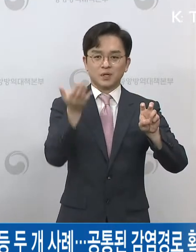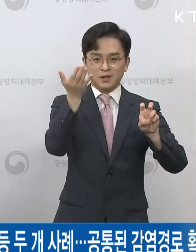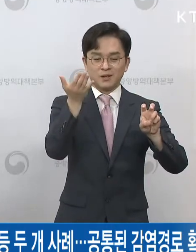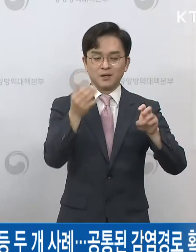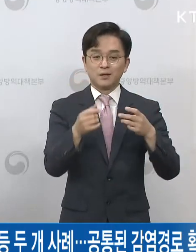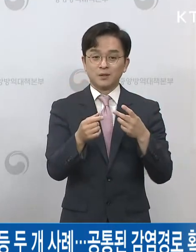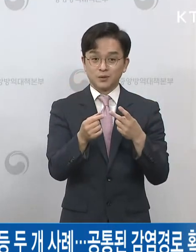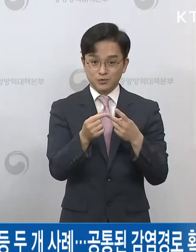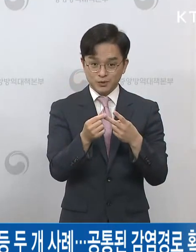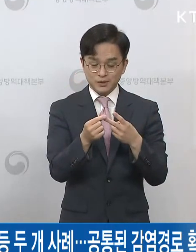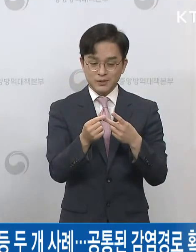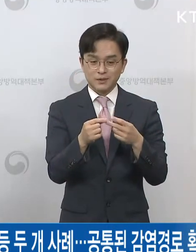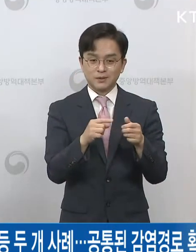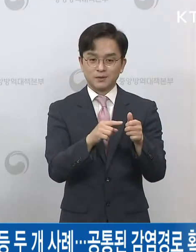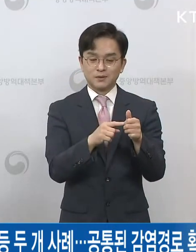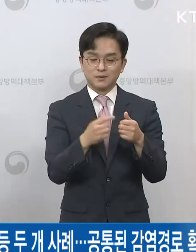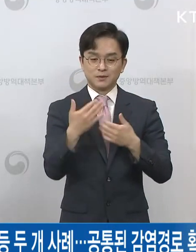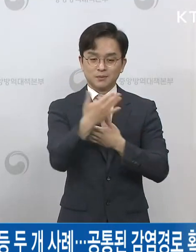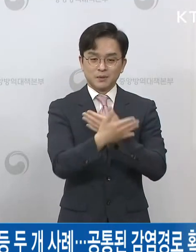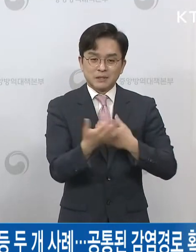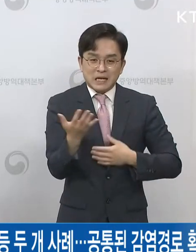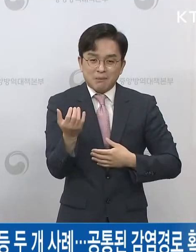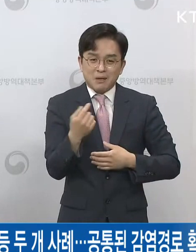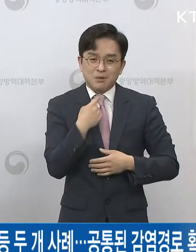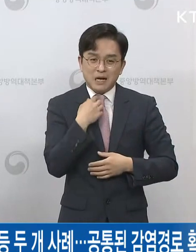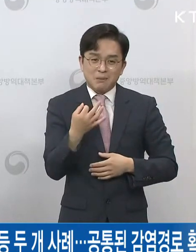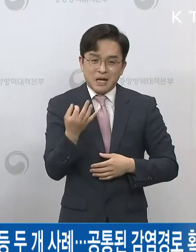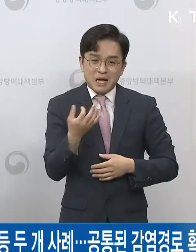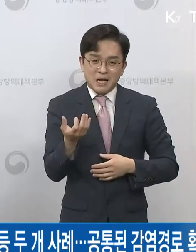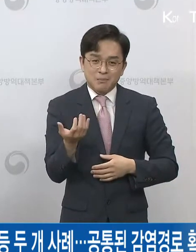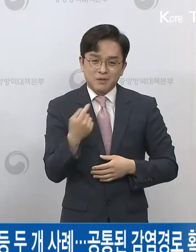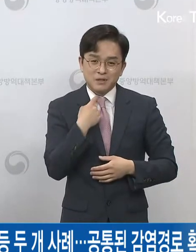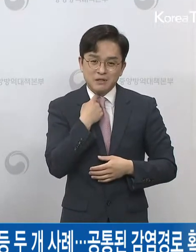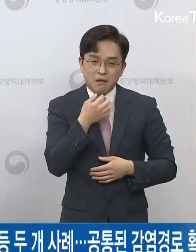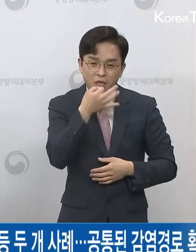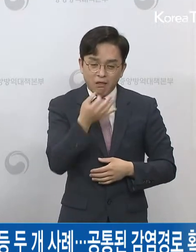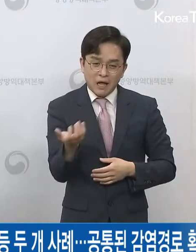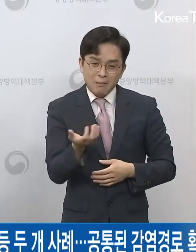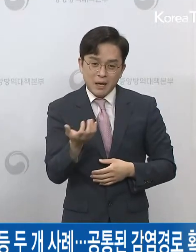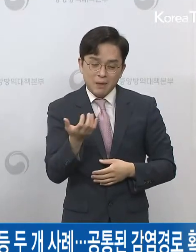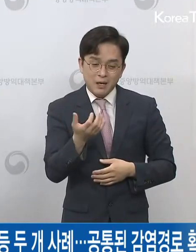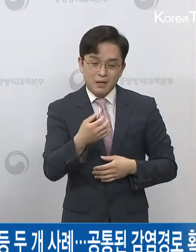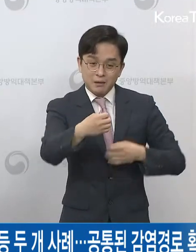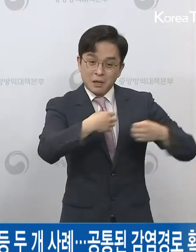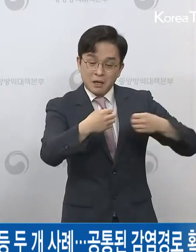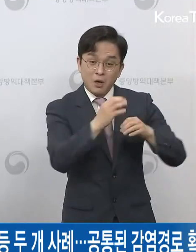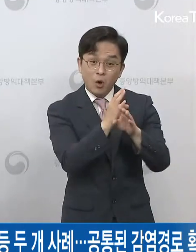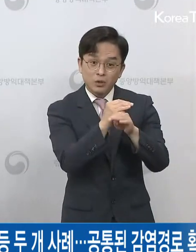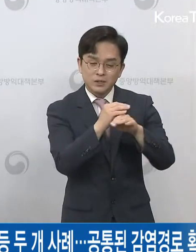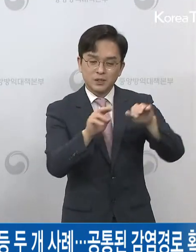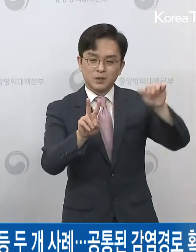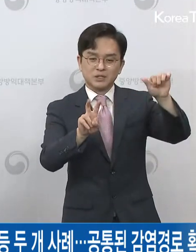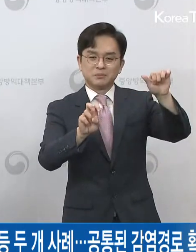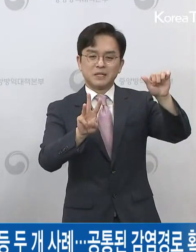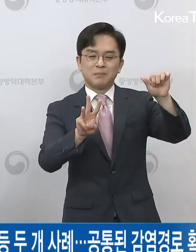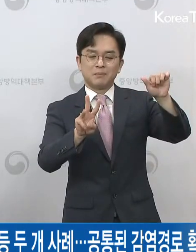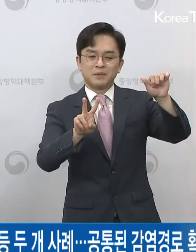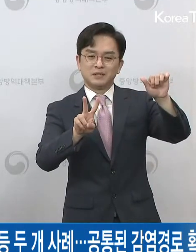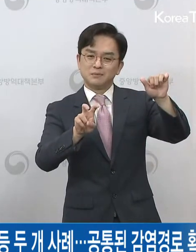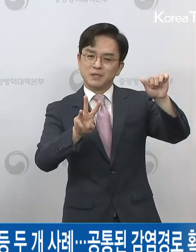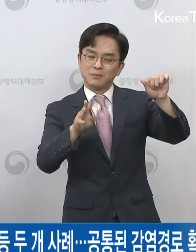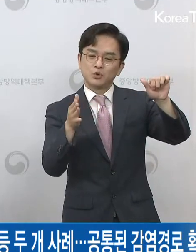보인 날짜들이 23일 전후가 가장 많은 상황입니다. 그래서 그 부분